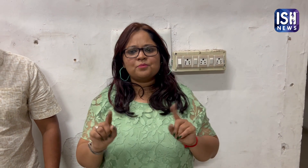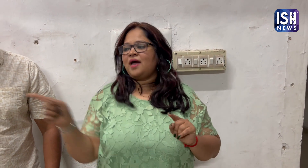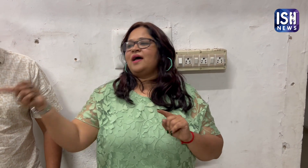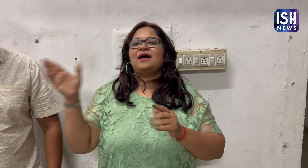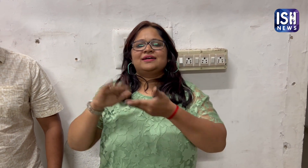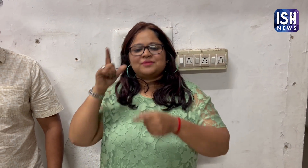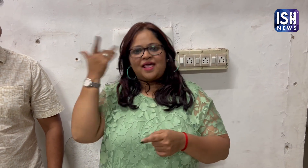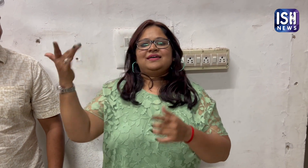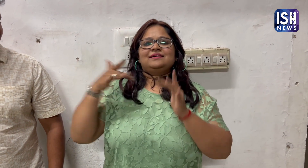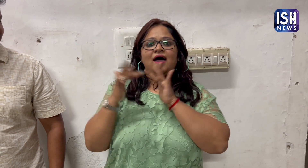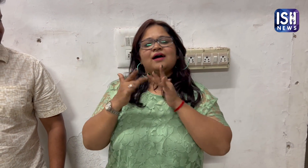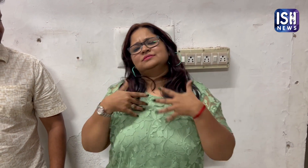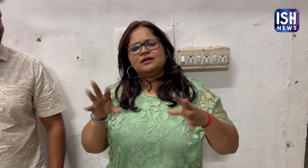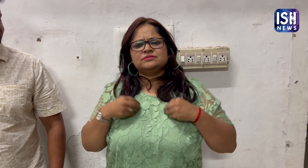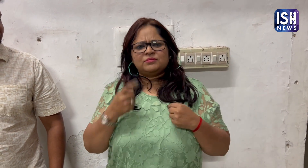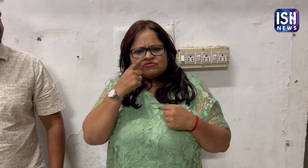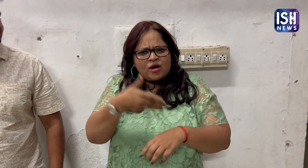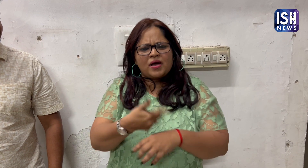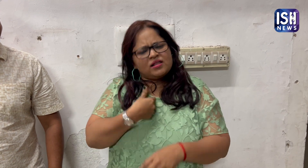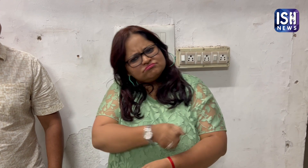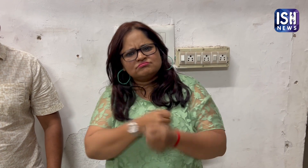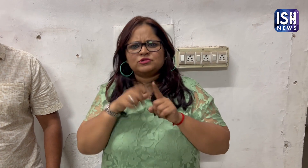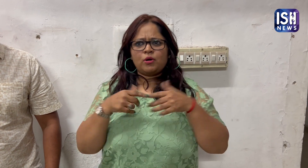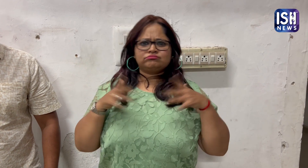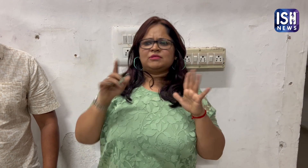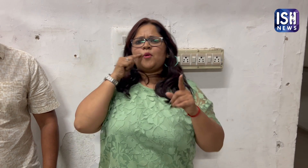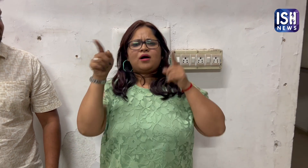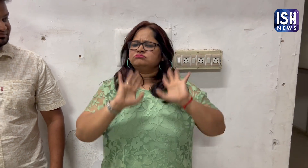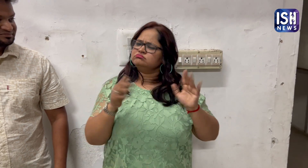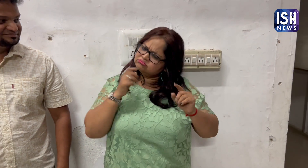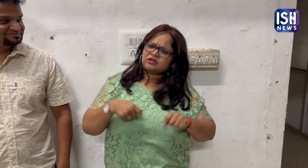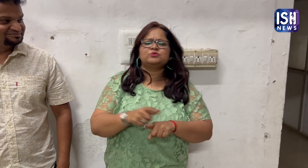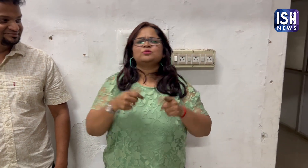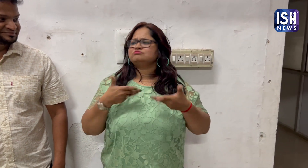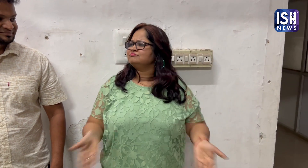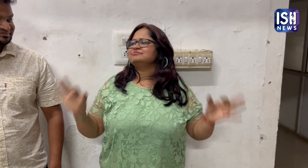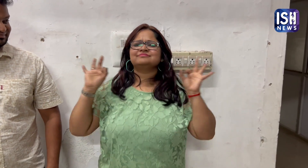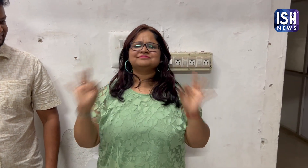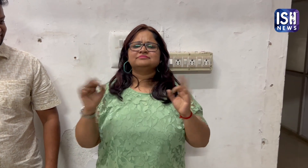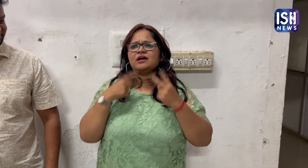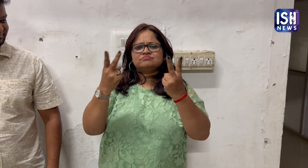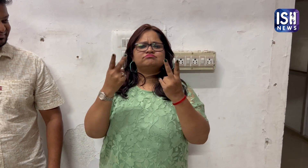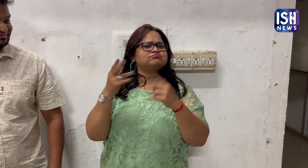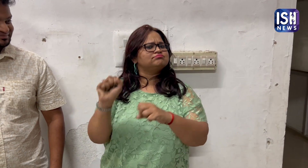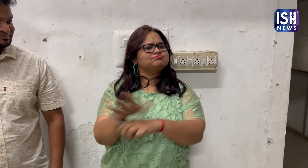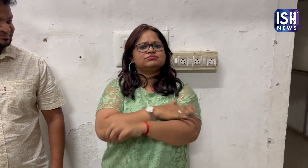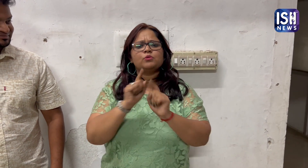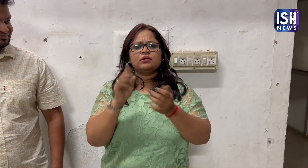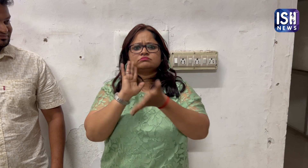लेकिन यहाँ नहीं थी इसके बाद उसके पती हरीश ने मुझे संपर्क के और मैं मान गई महिला यह सक्षम है, मुझे नहीं लगता के मुश्किल था सब कुछ सही हुआ